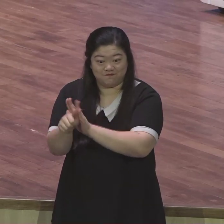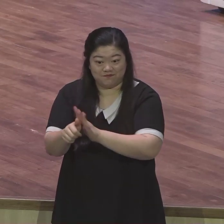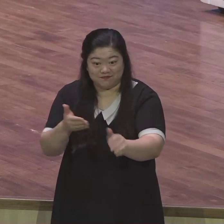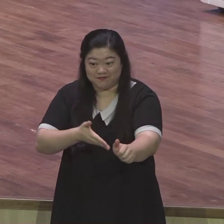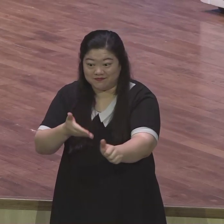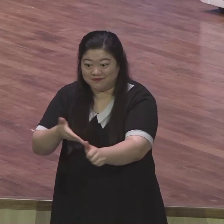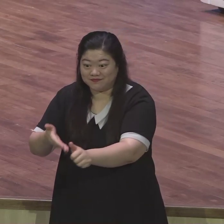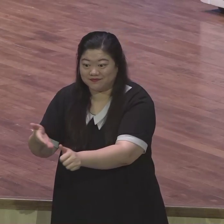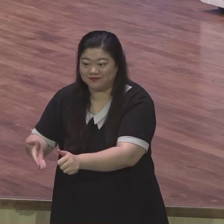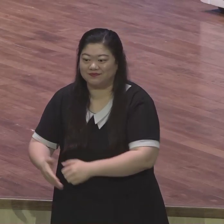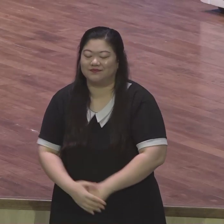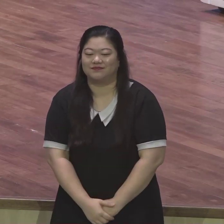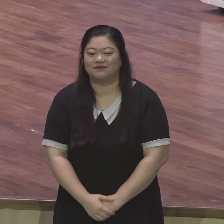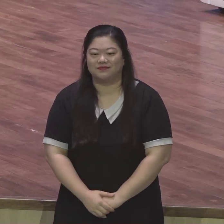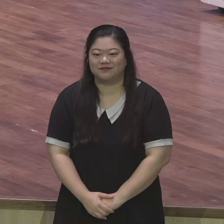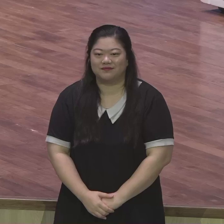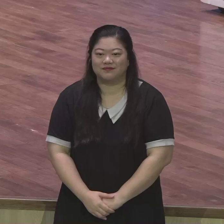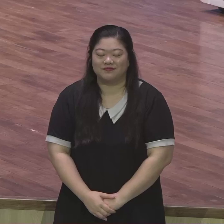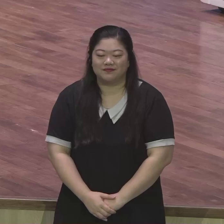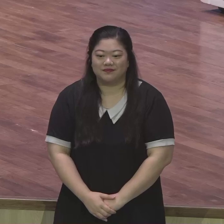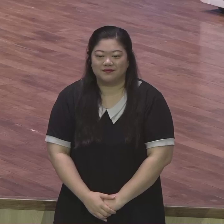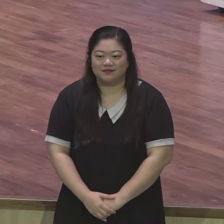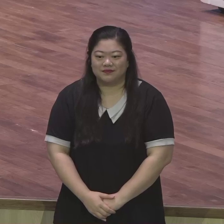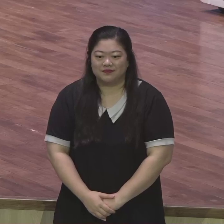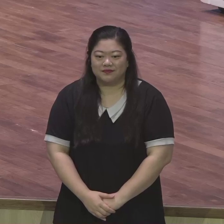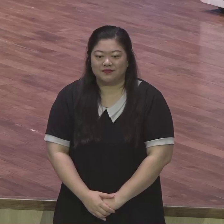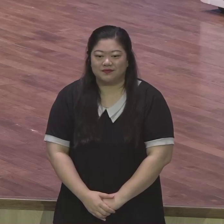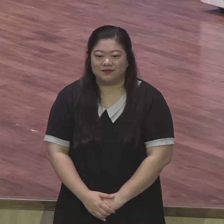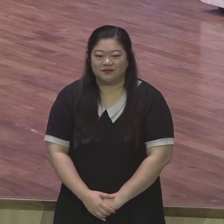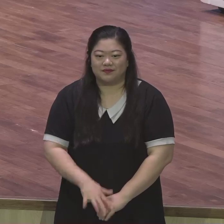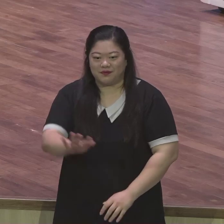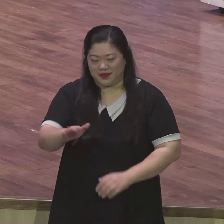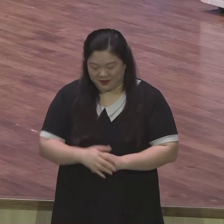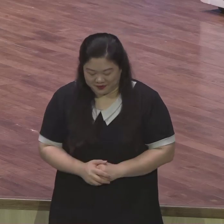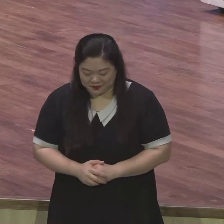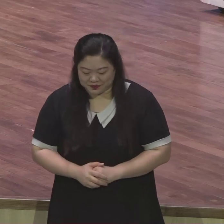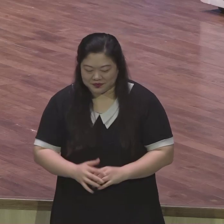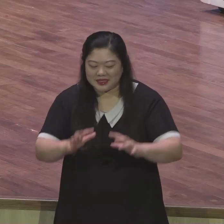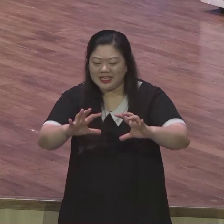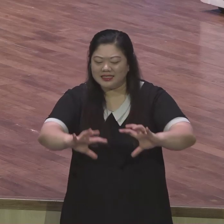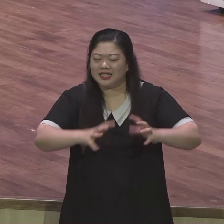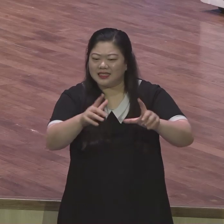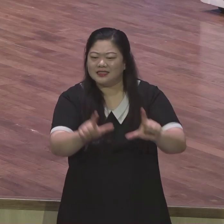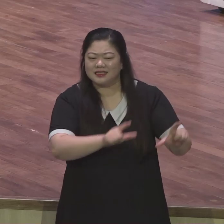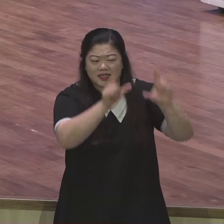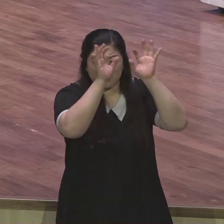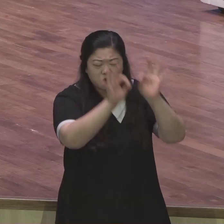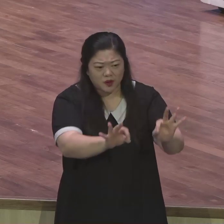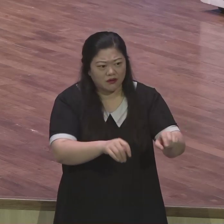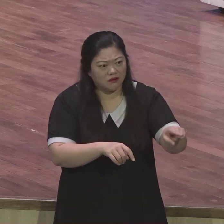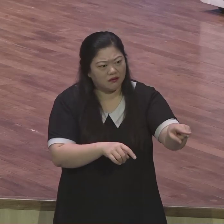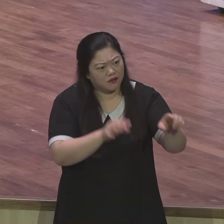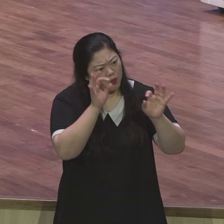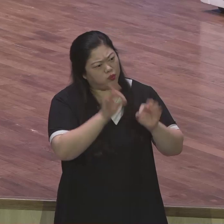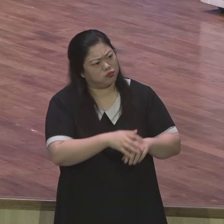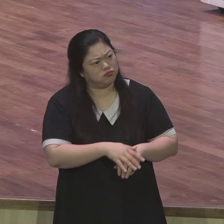주시기를 바랍니다 세상을 살아가다 보면 남들이 하는 걸 볼 때는 별것 아닌데 내가 해보면